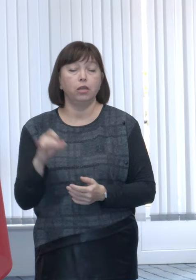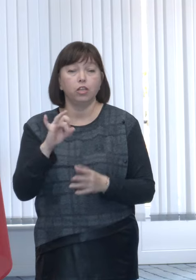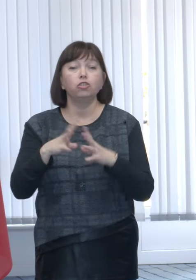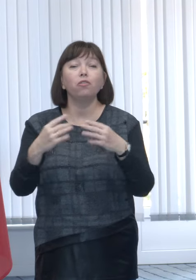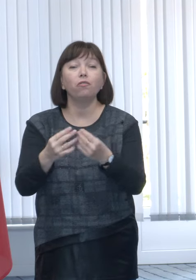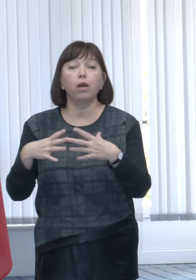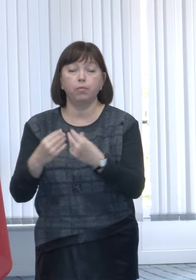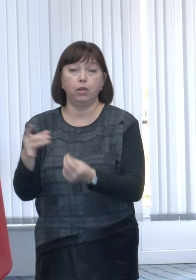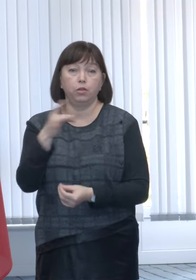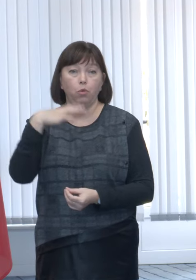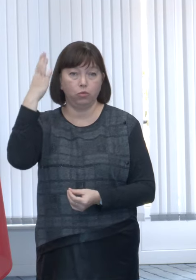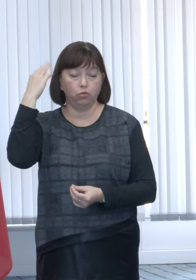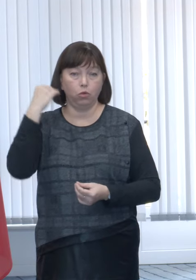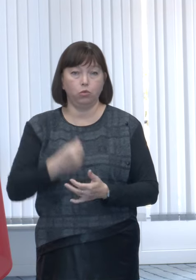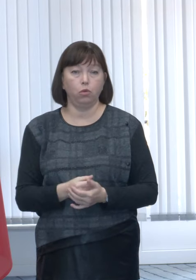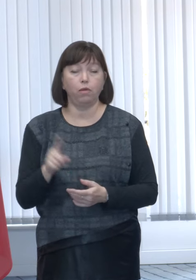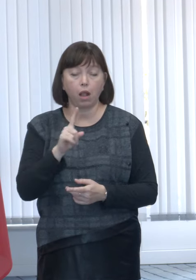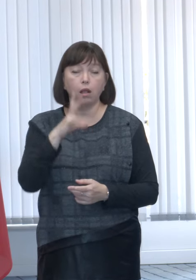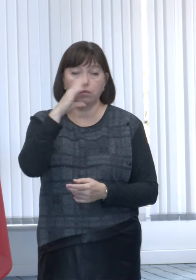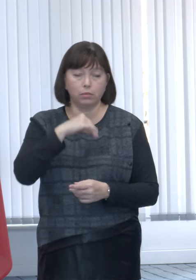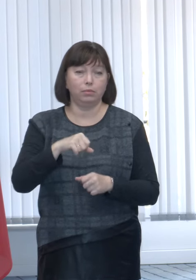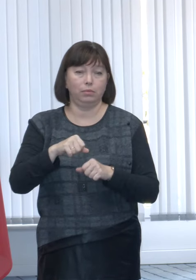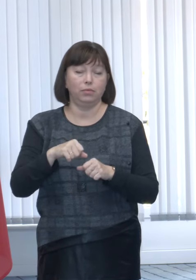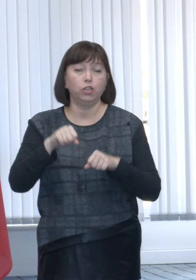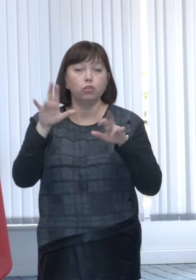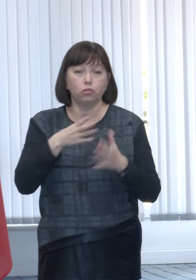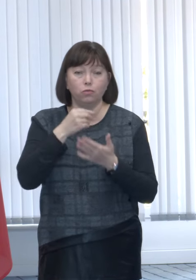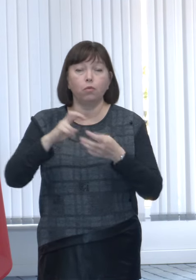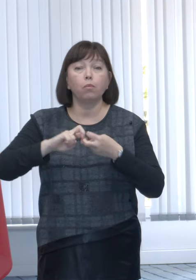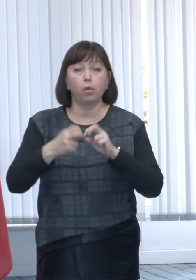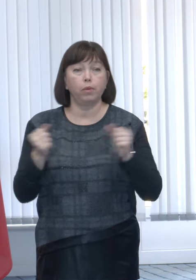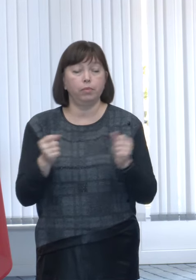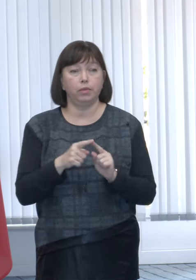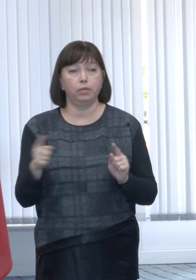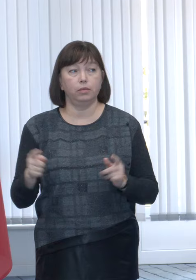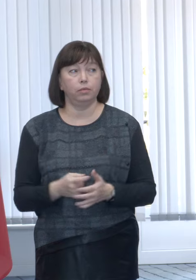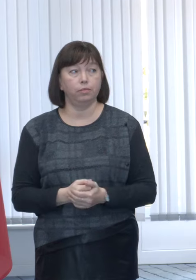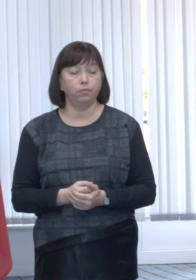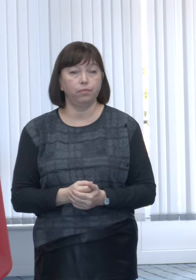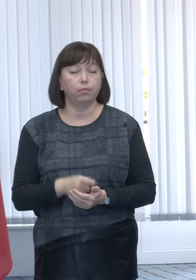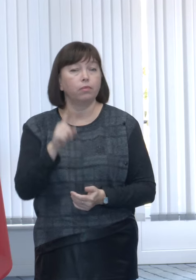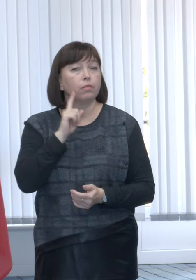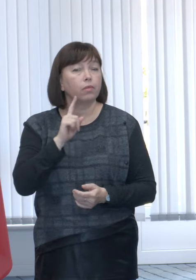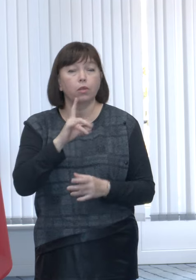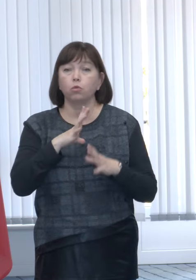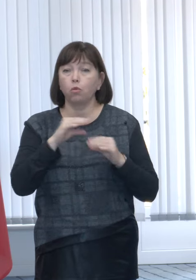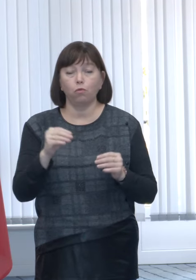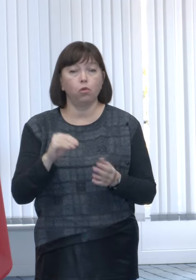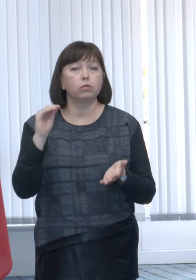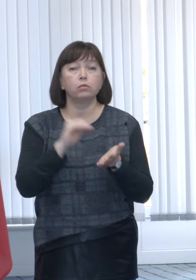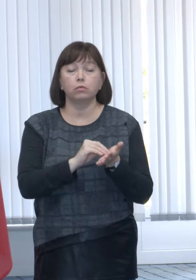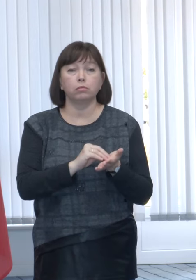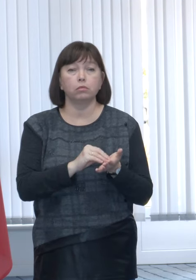de familiile din Republica Moldova, să treacă cu bine de această ea. Pentru când dată nu a fost stabilită valoarea maximă